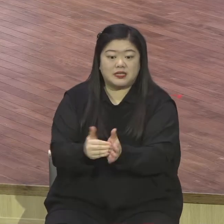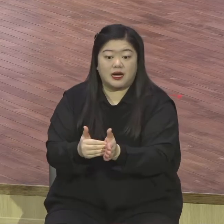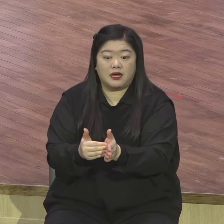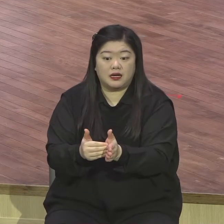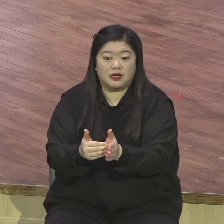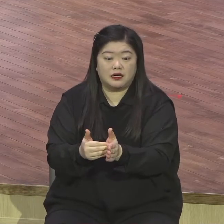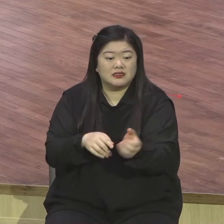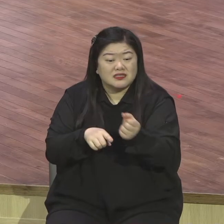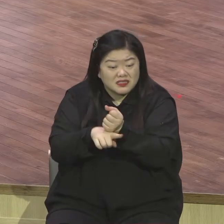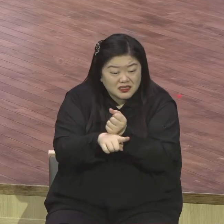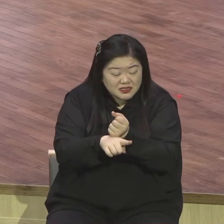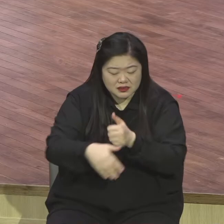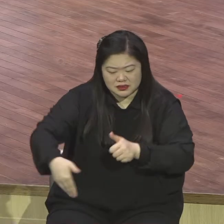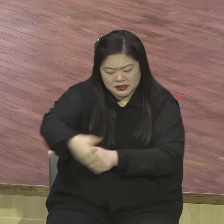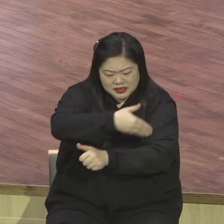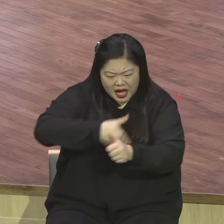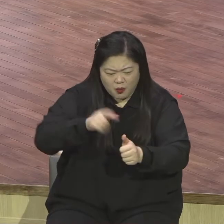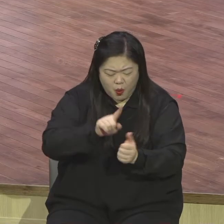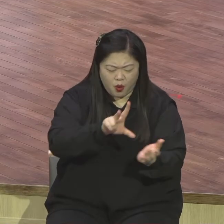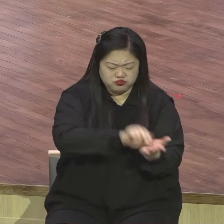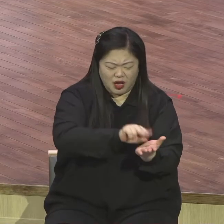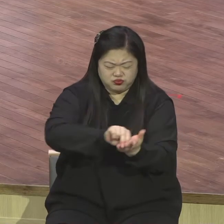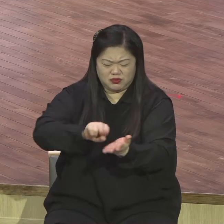그래서 밟고 오셨다